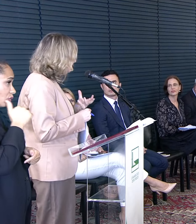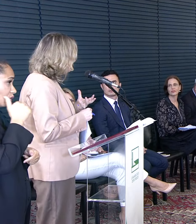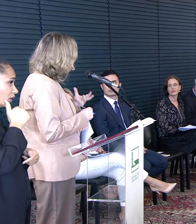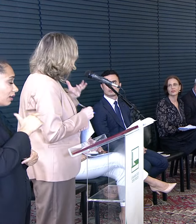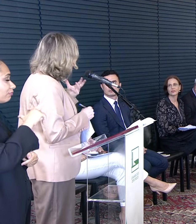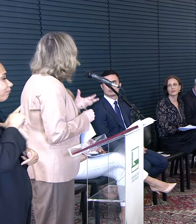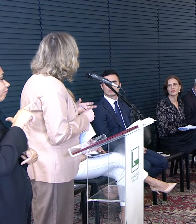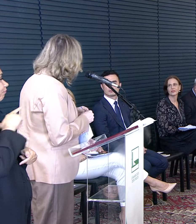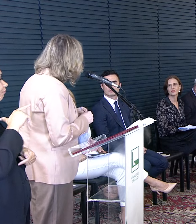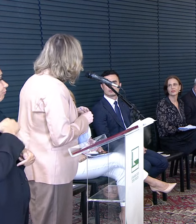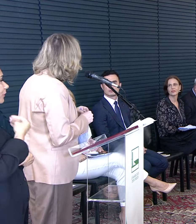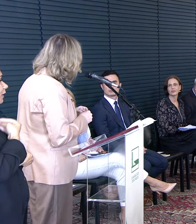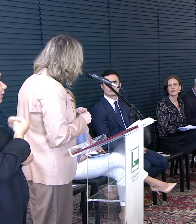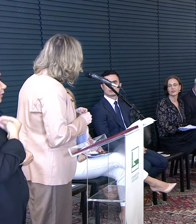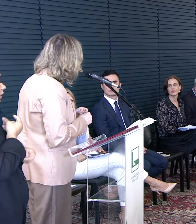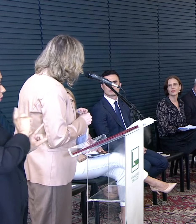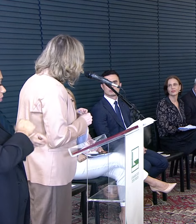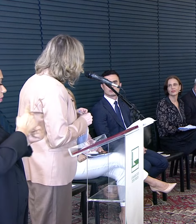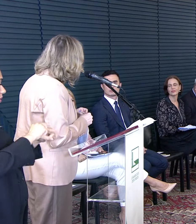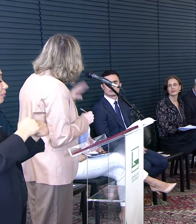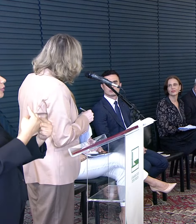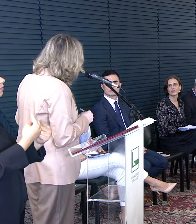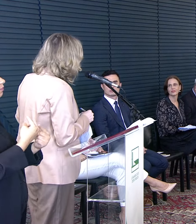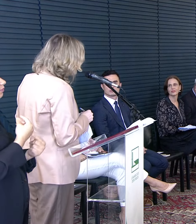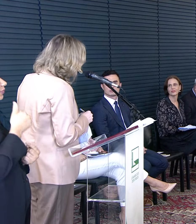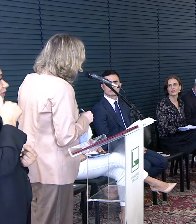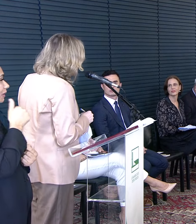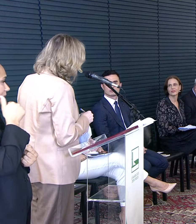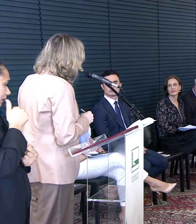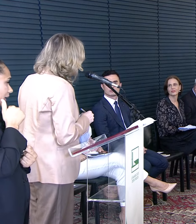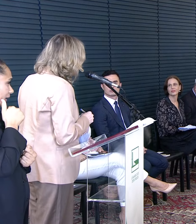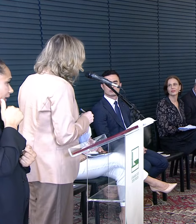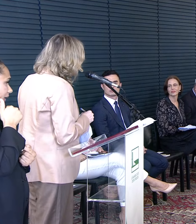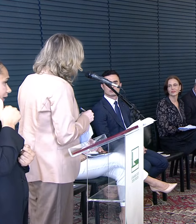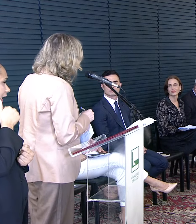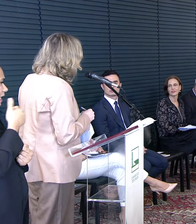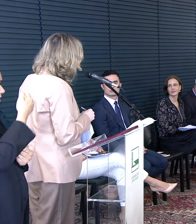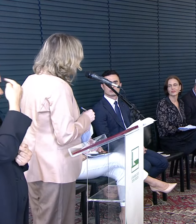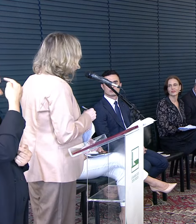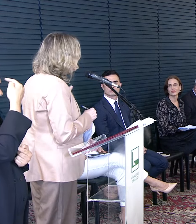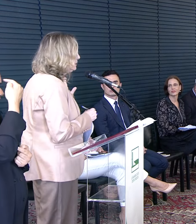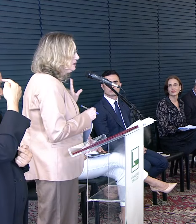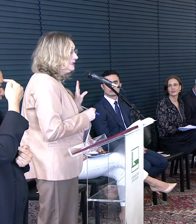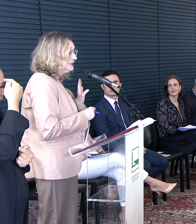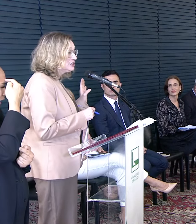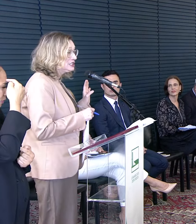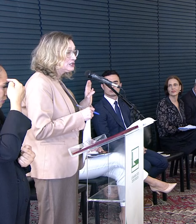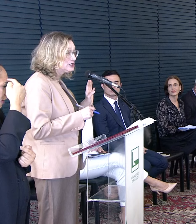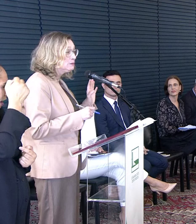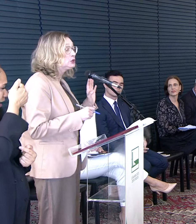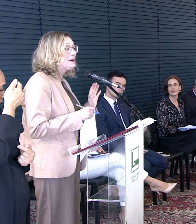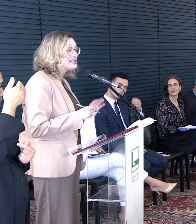vida E os desafios Da condição feminina Esteve à frente Do seu tempo Porque num tempo De muito mais